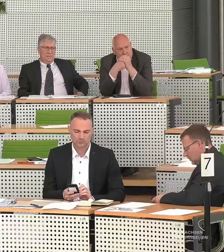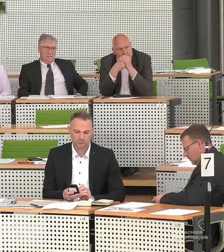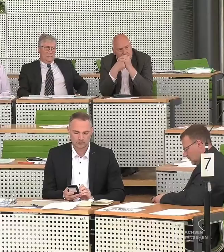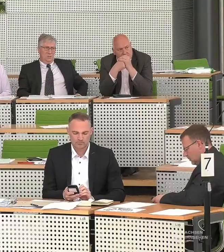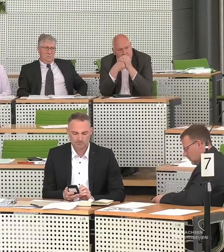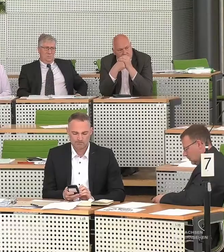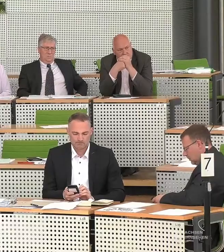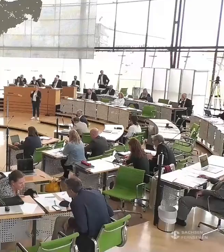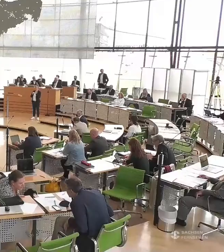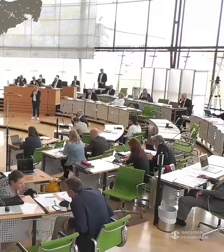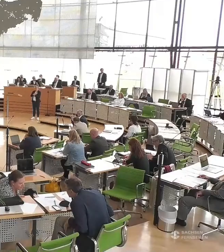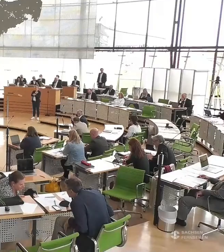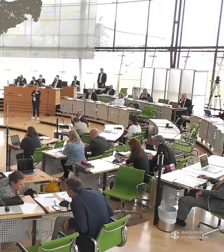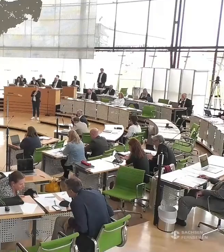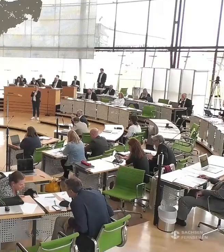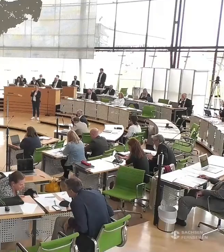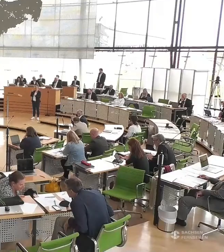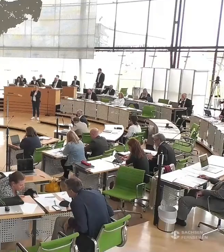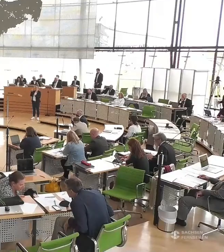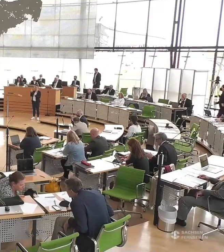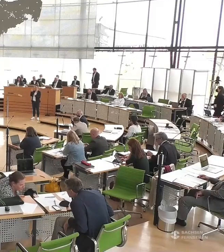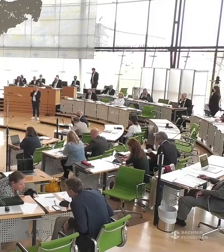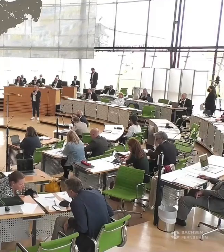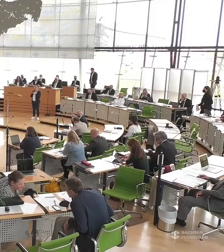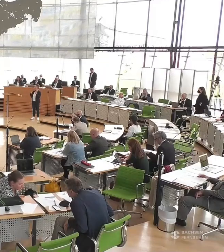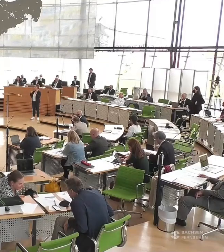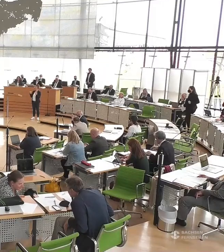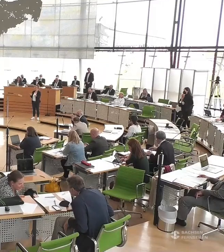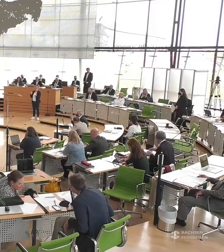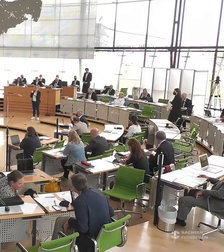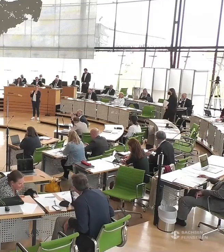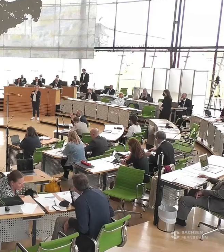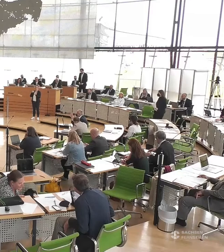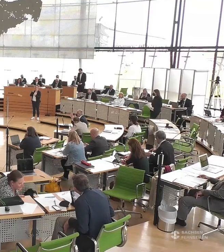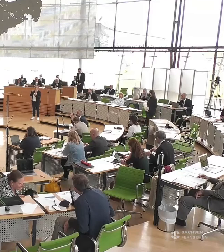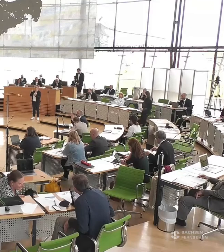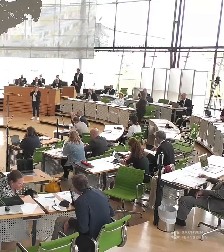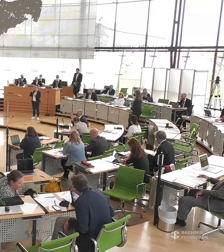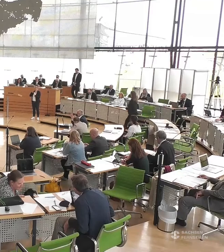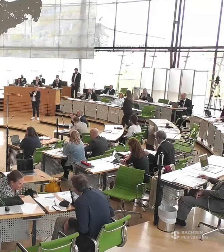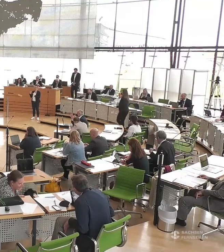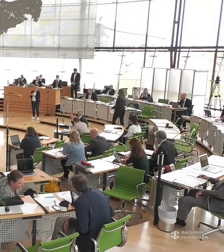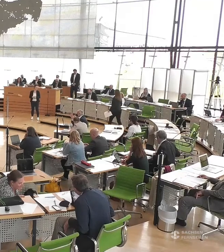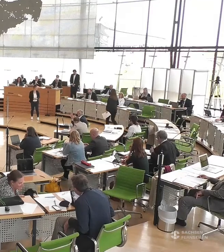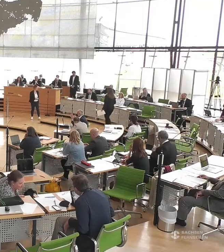Das war Frau Schwitzer für die AfD-Fraktion. Ich bitte jetzt für die Fraktion Die Linke Sarah Buddeberg ans Redepult.